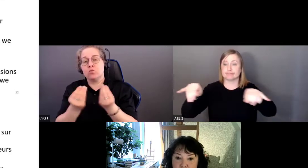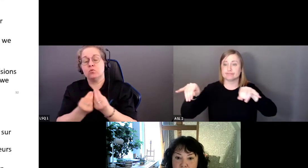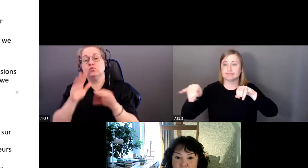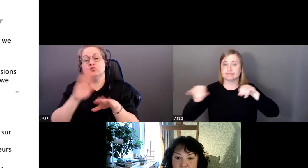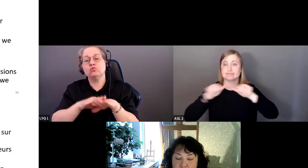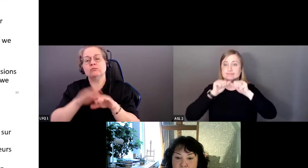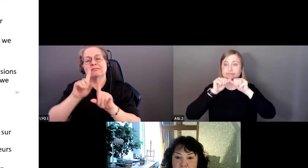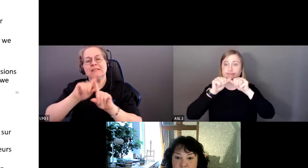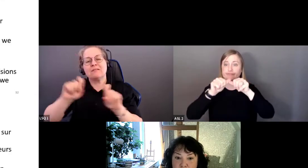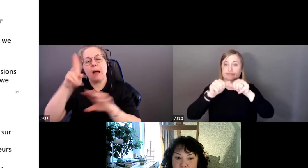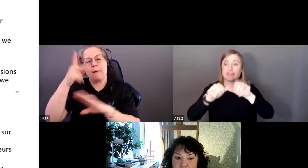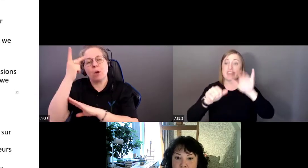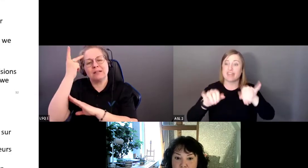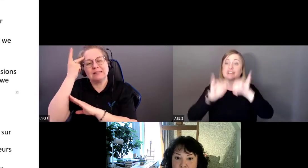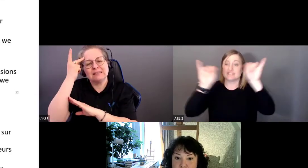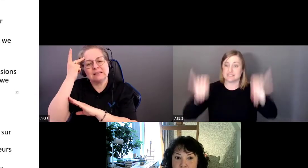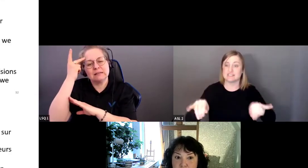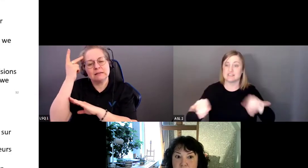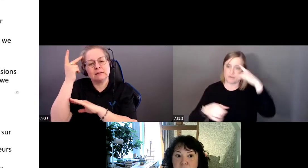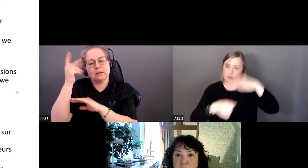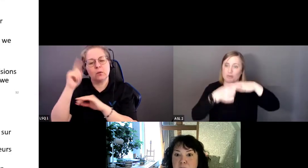permettent le statu quo.